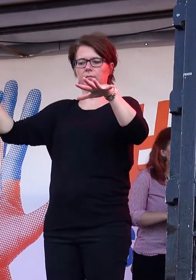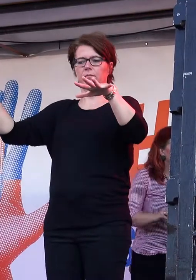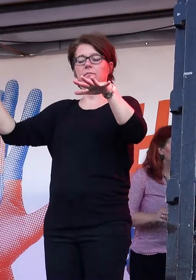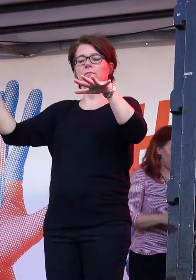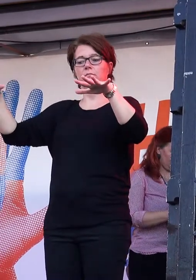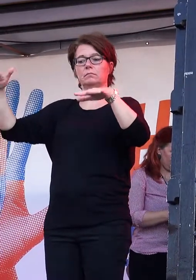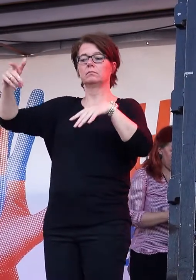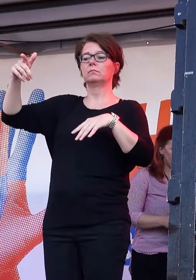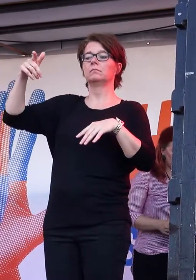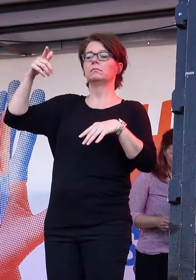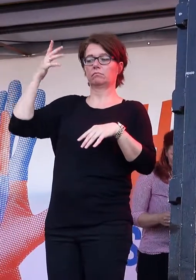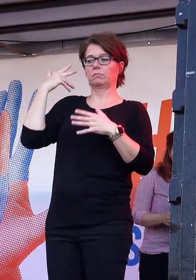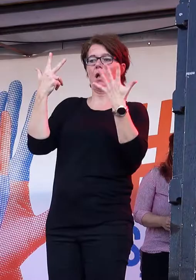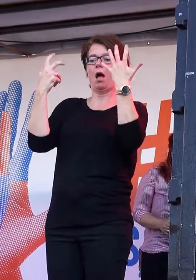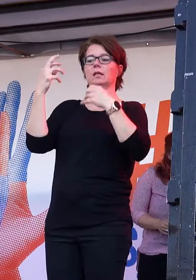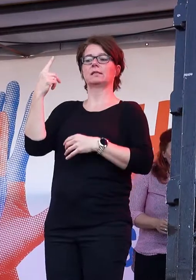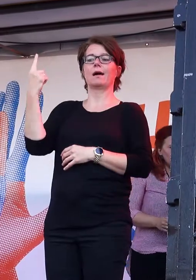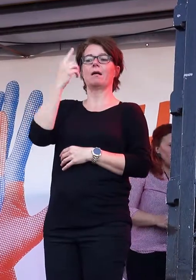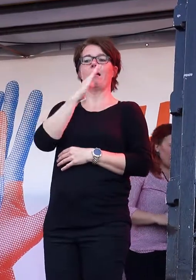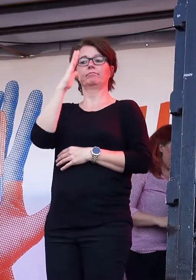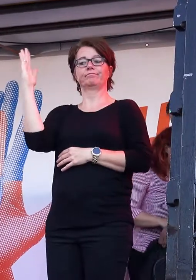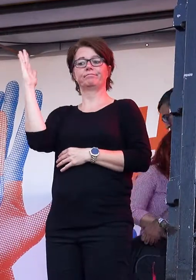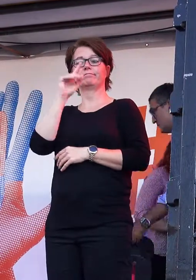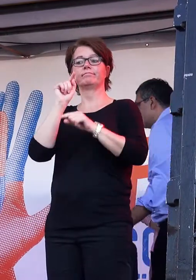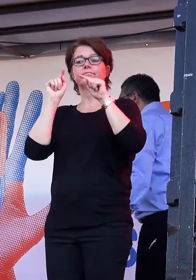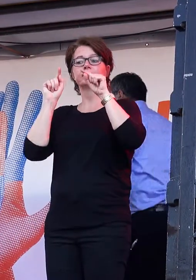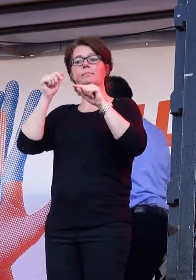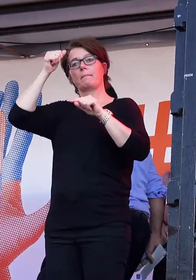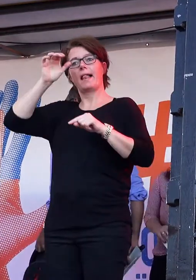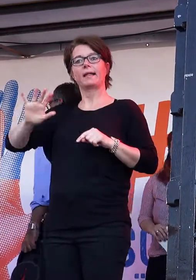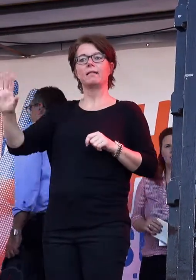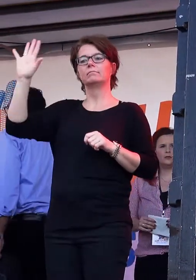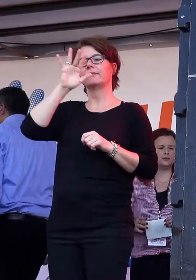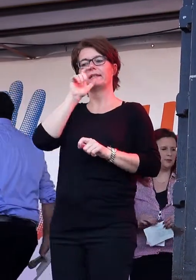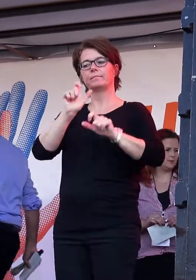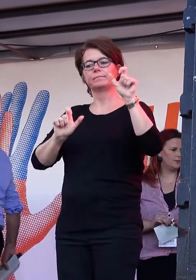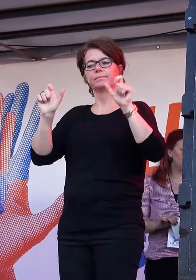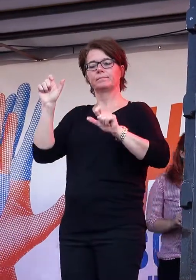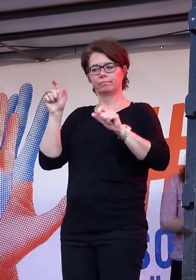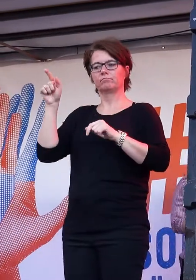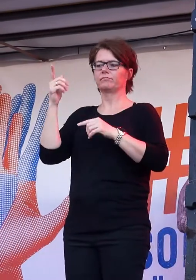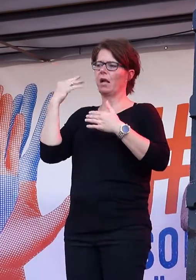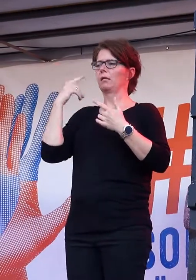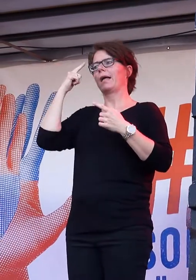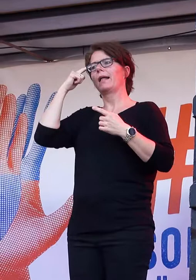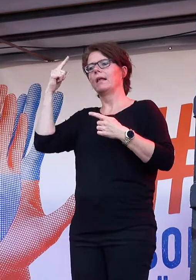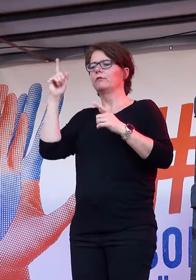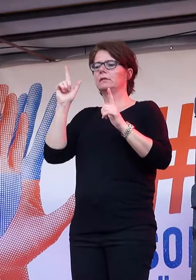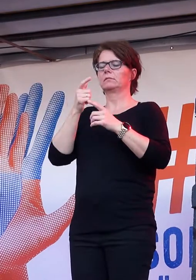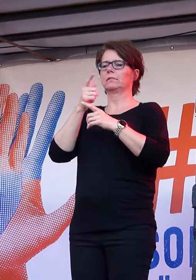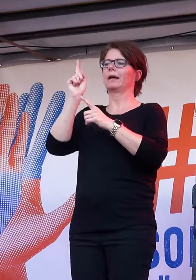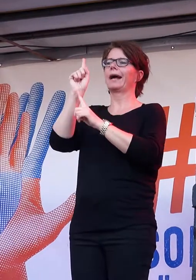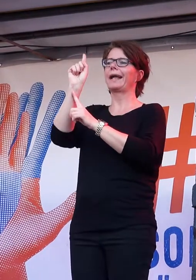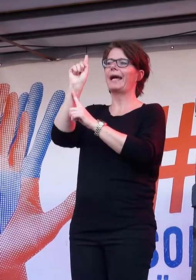den bewaffneten Hundertschaften der DDR-Sicherheitskräfte. Der gemeinsame Ruf, keine